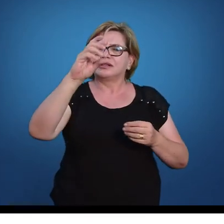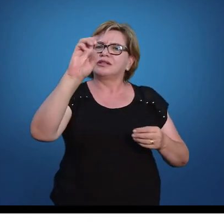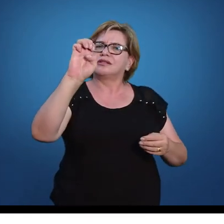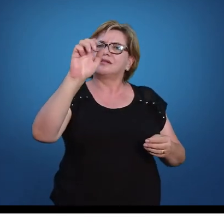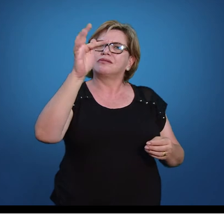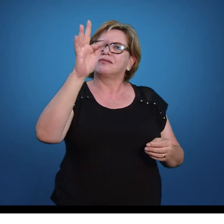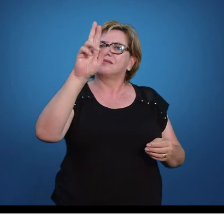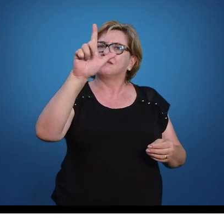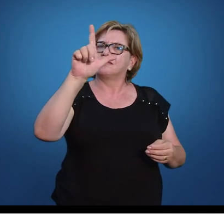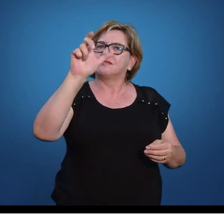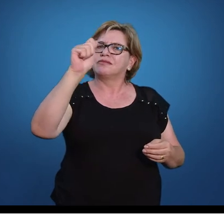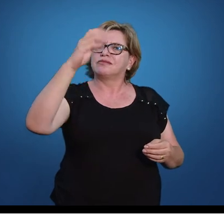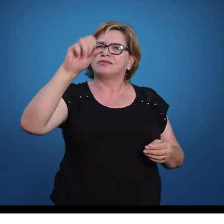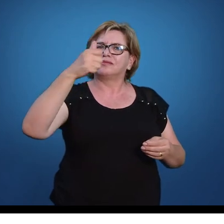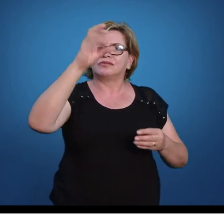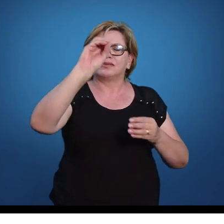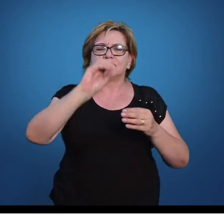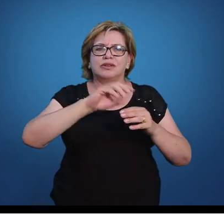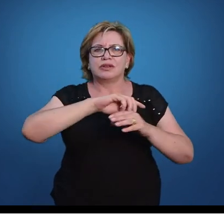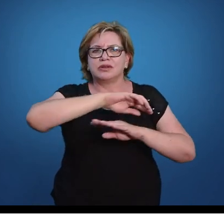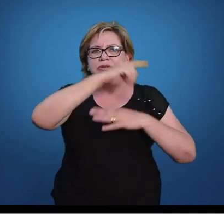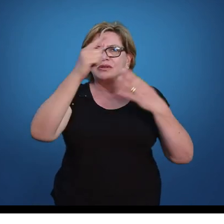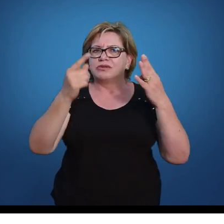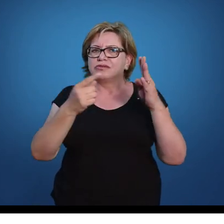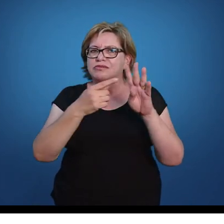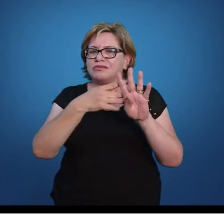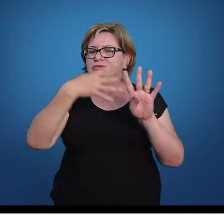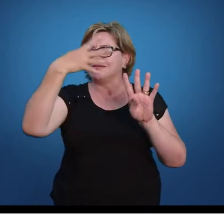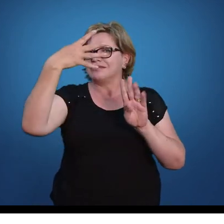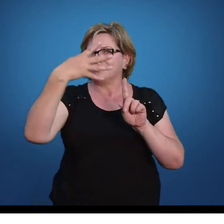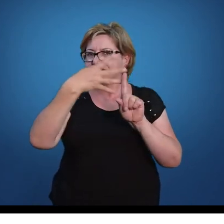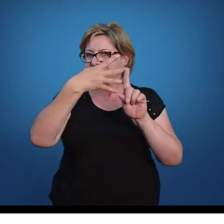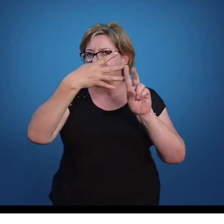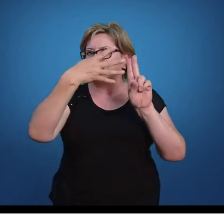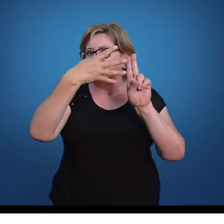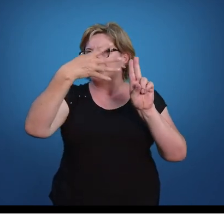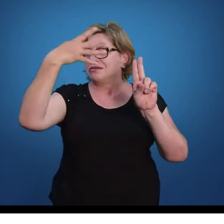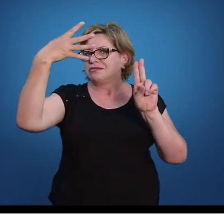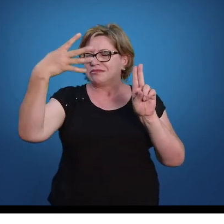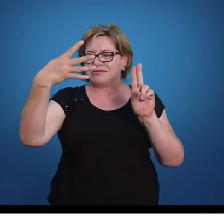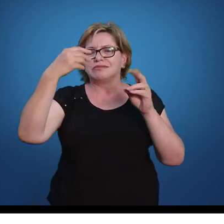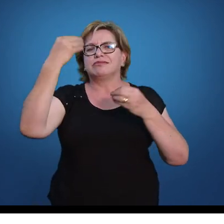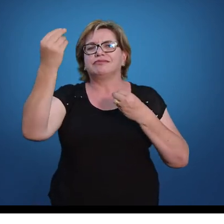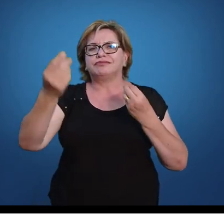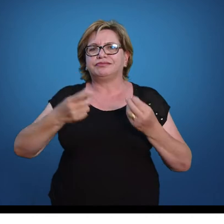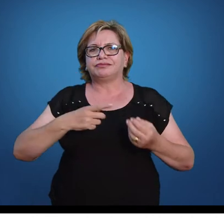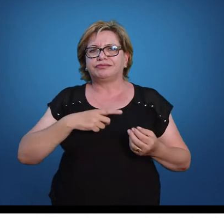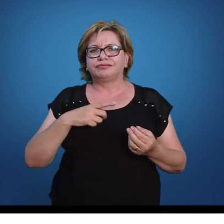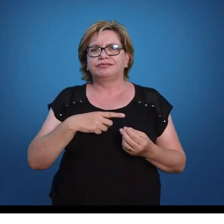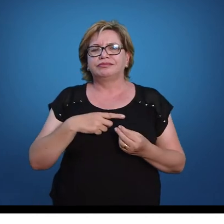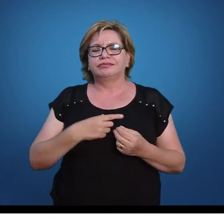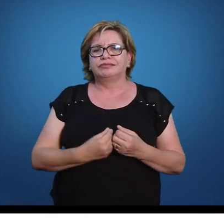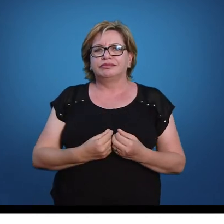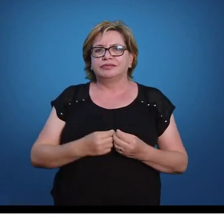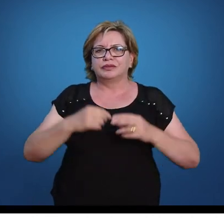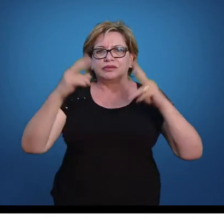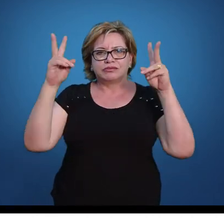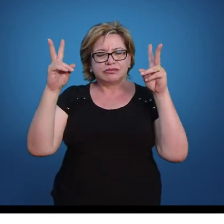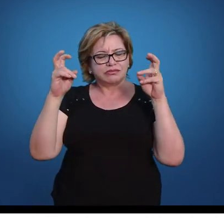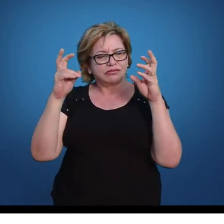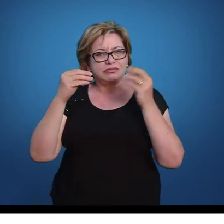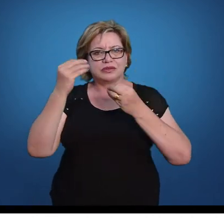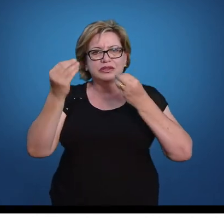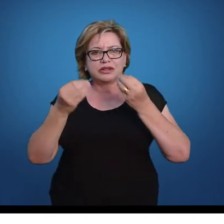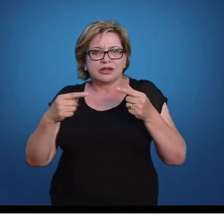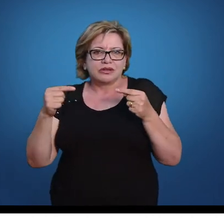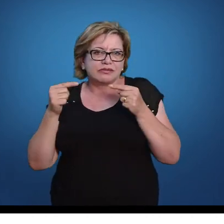diante. E, para concluir a disciplina, teremos na unidade 4 os aspectos